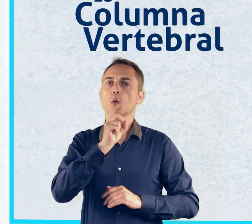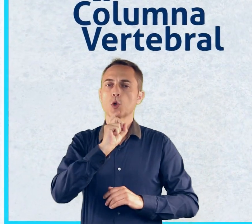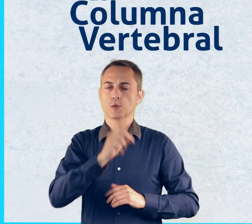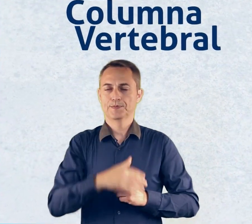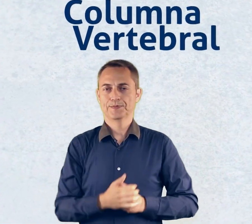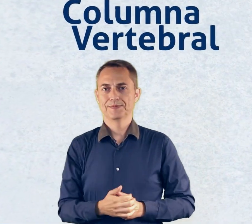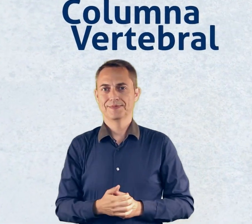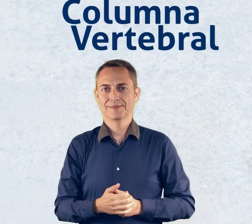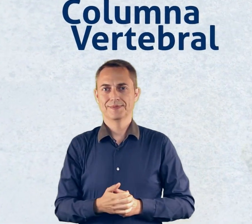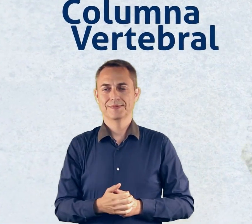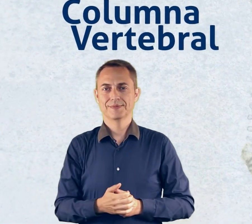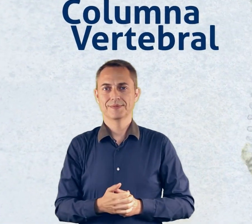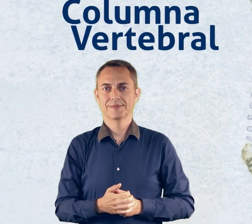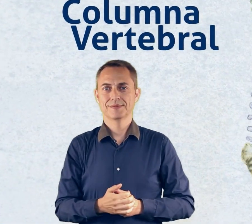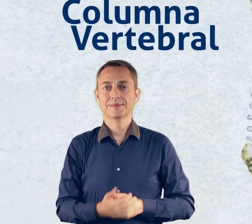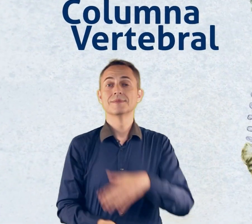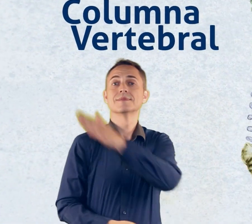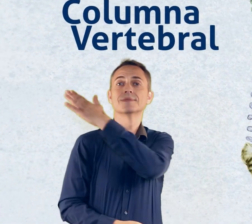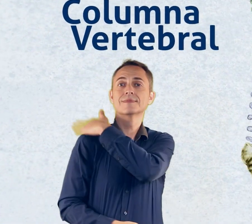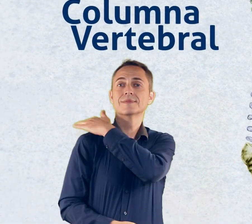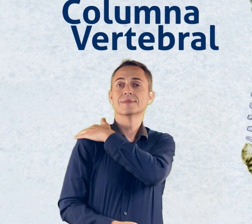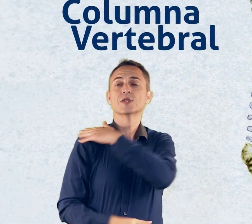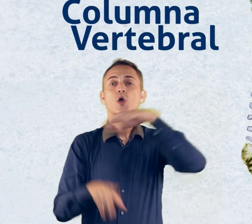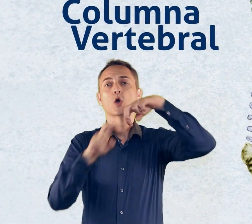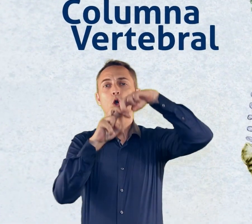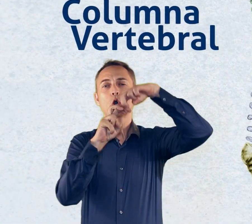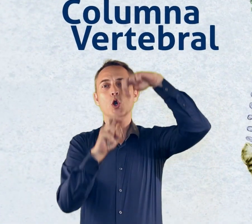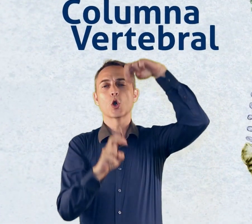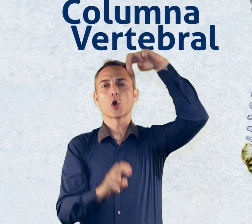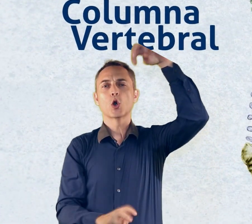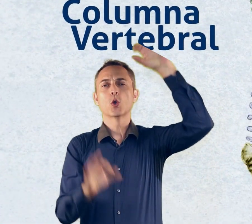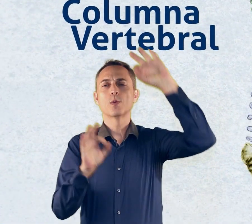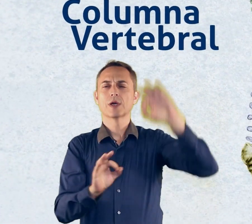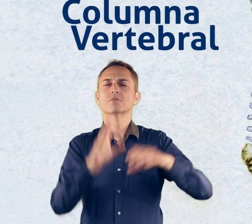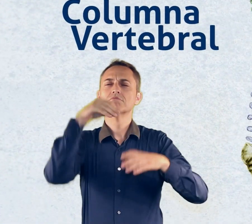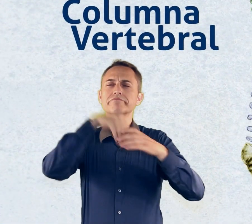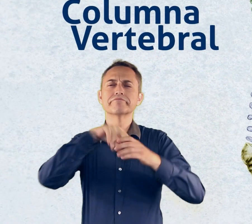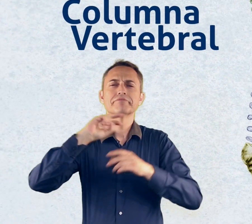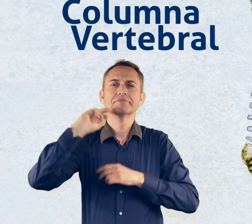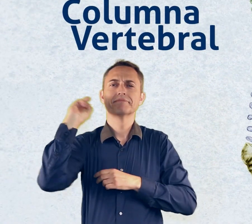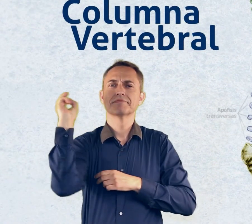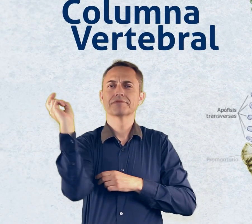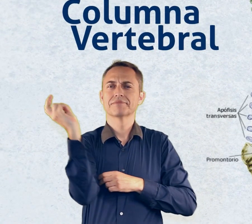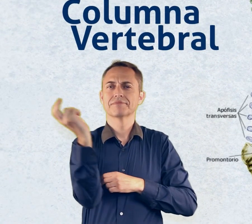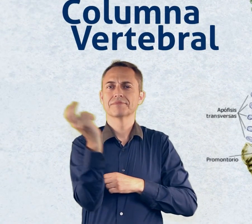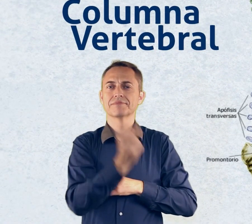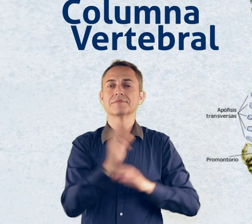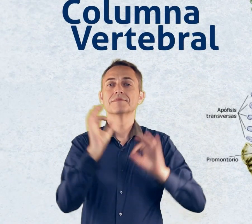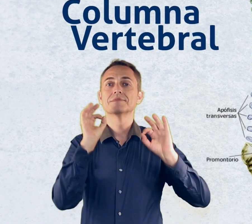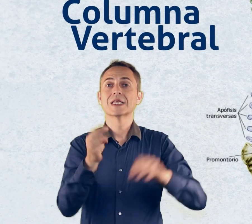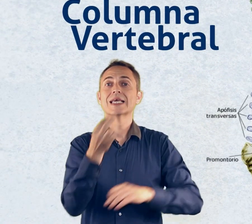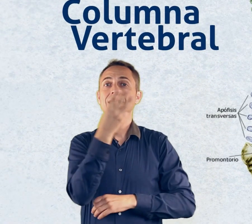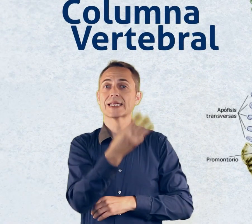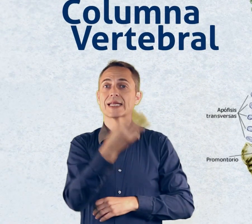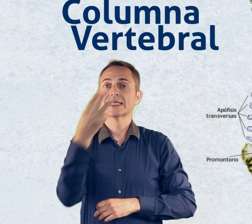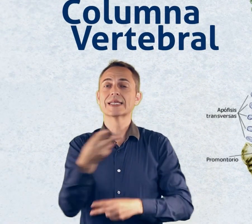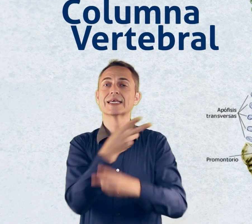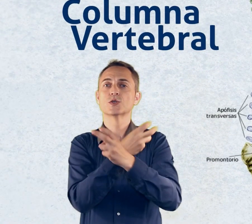La columna vertebral es un órgano del cuerpo humano bastante complejo. Está constituida por 33 huesos llamados vértebras,